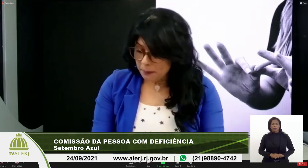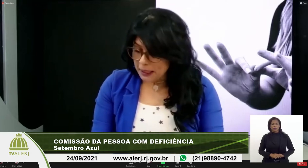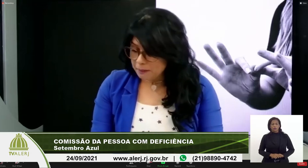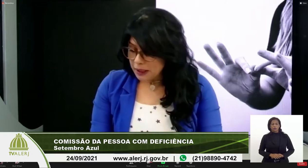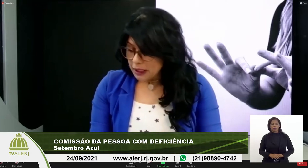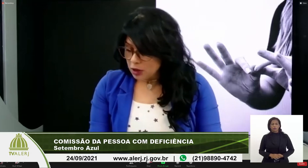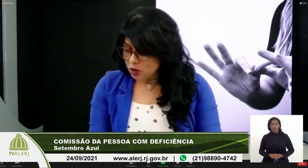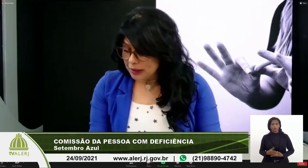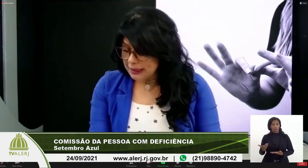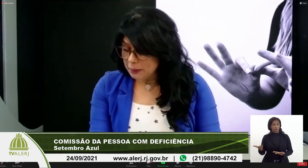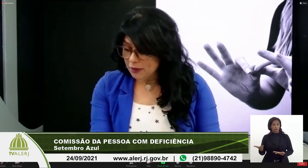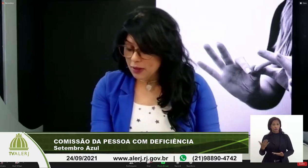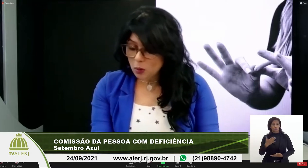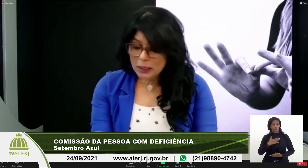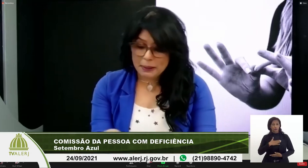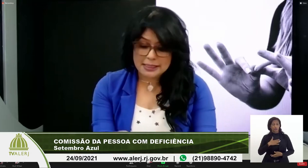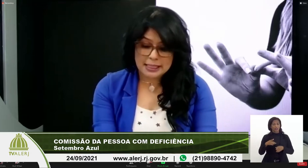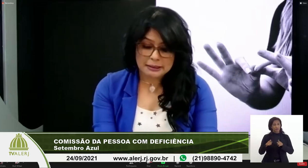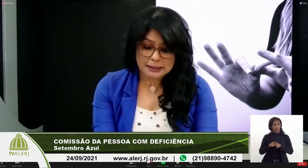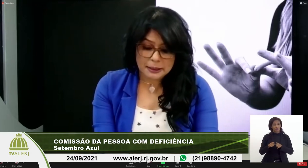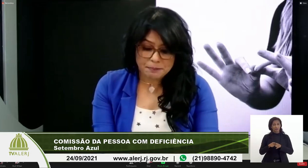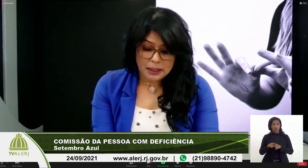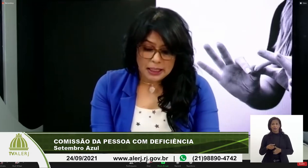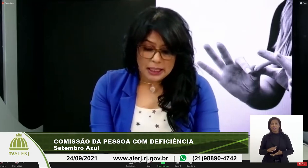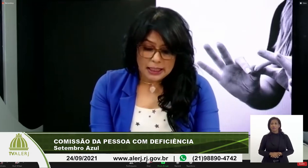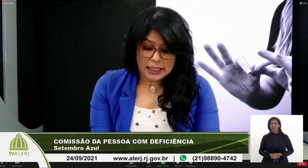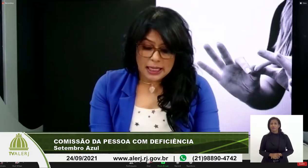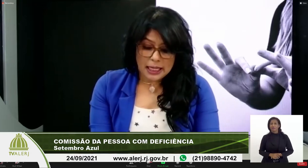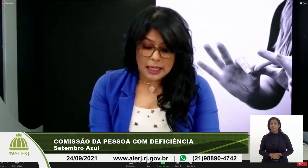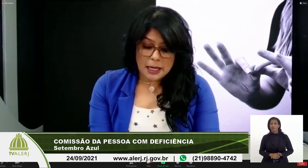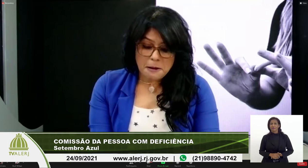Gostaria também de fazer menção da presença